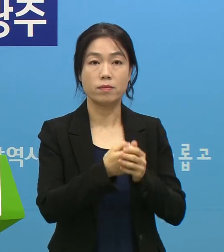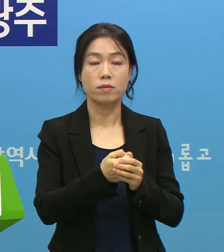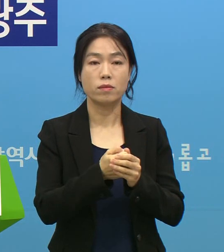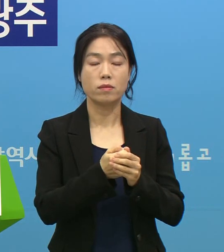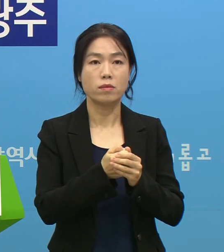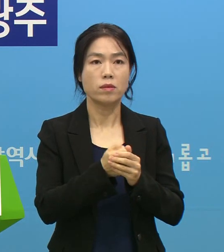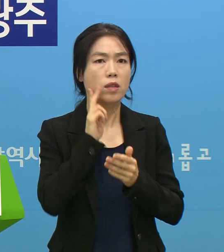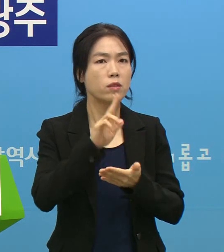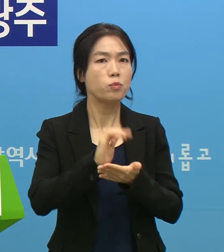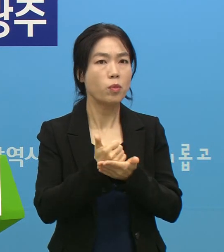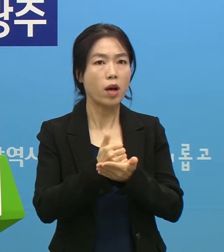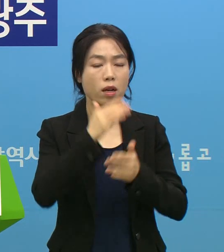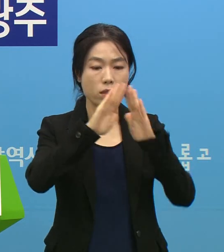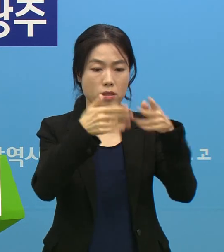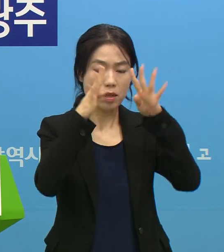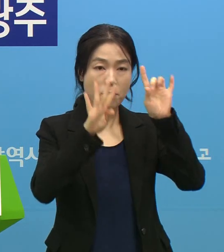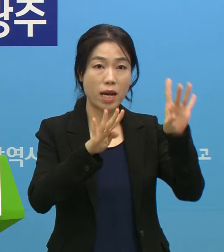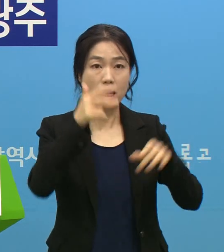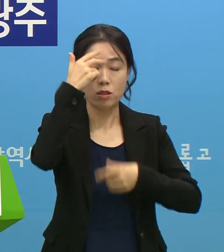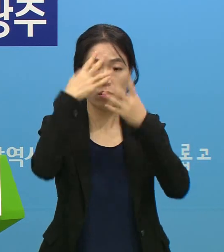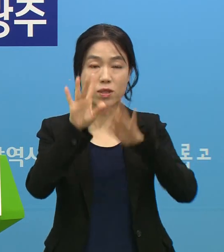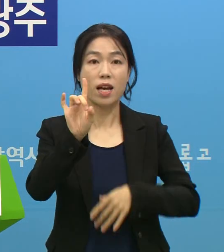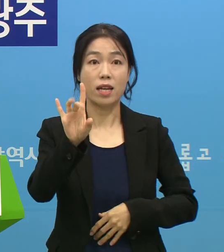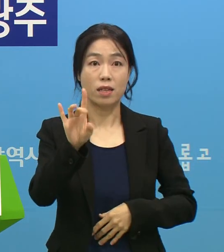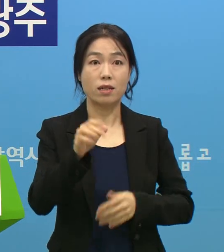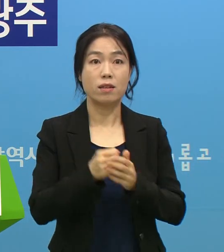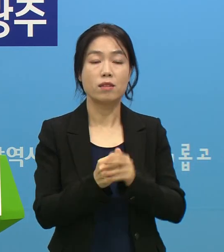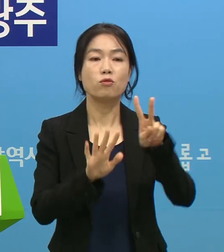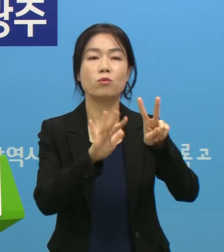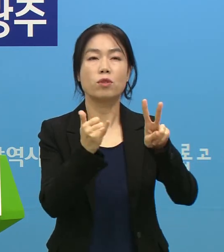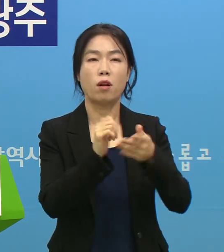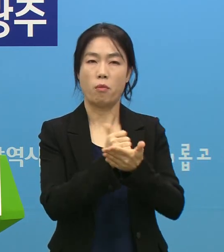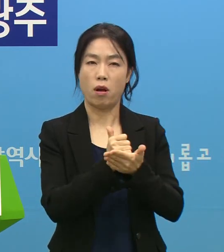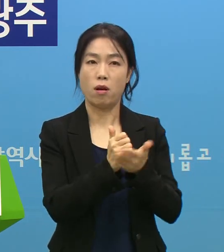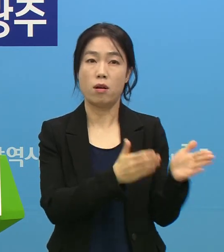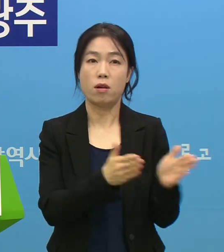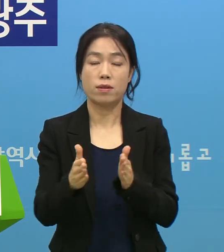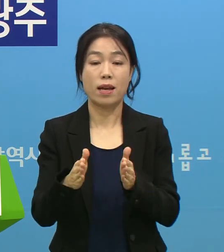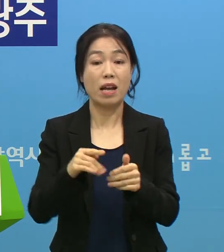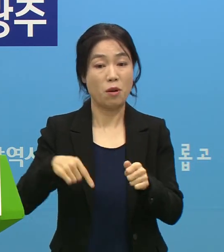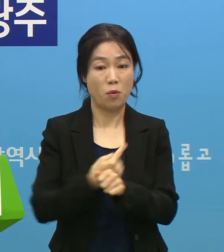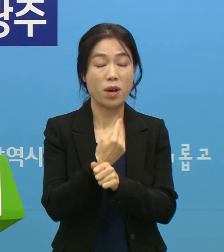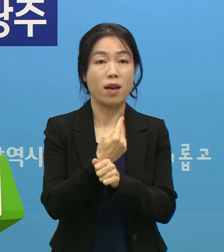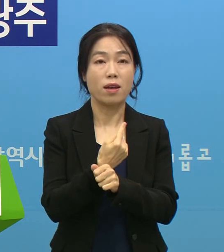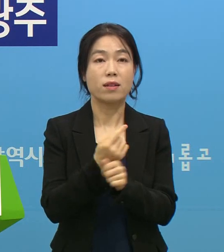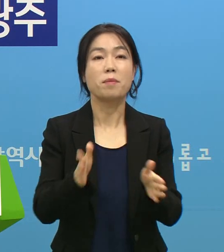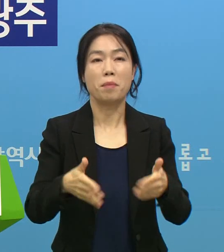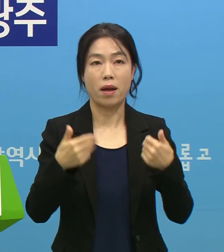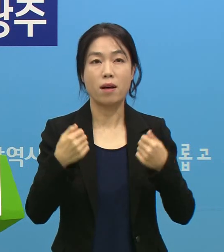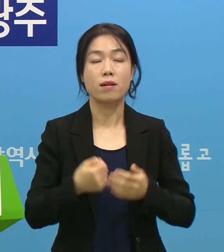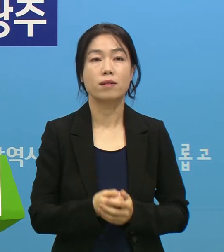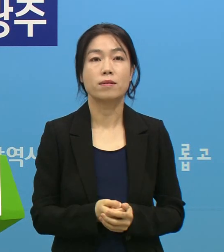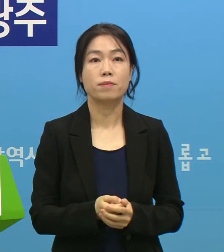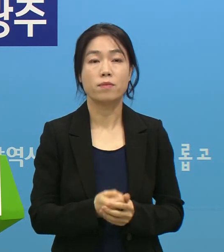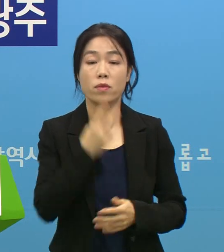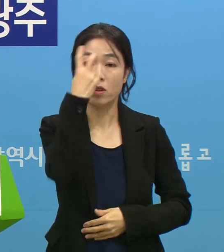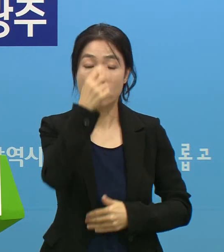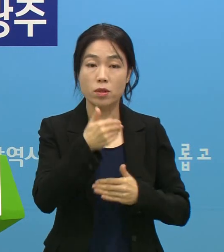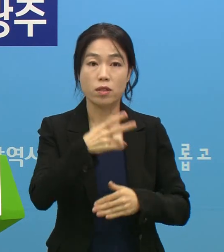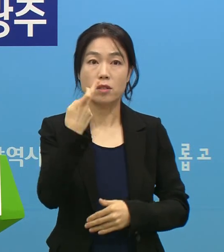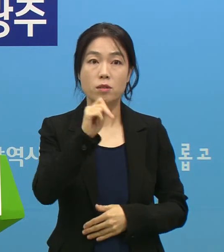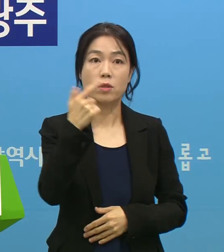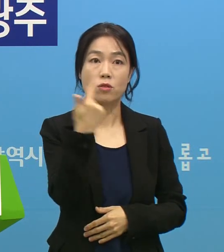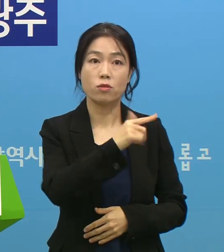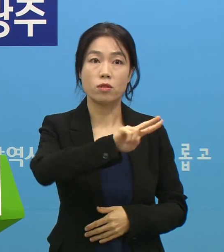중증환자는 전남대 1명, 조선대 1명으로 2명이고 나머지는 경증환자입니다. 검사 현황은